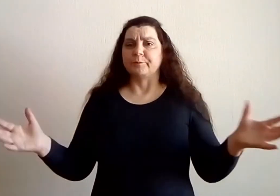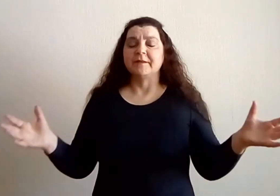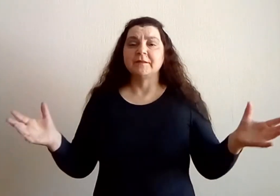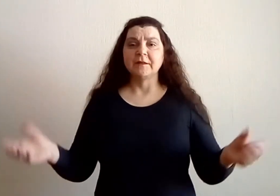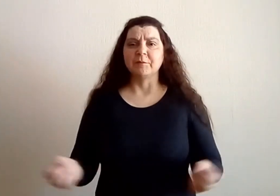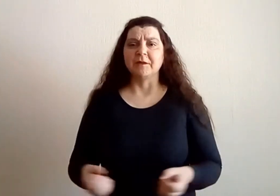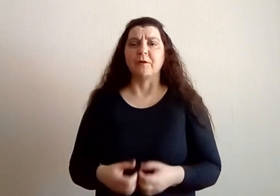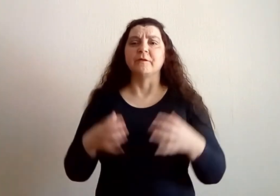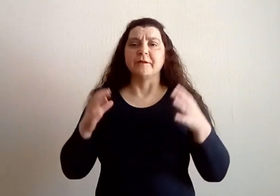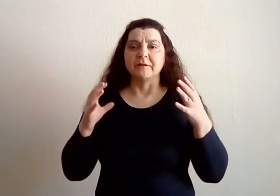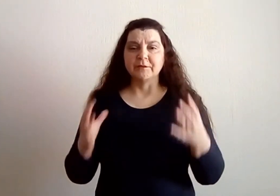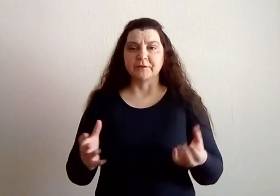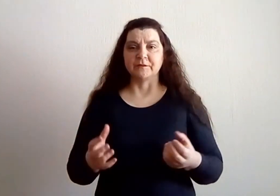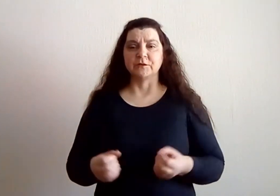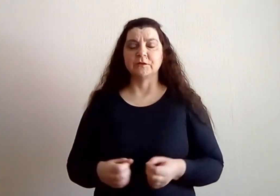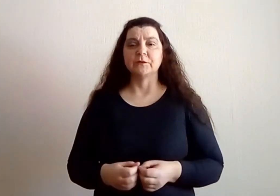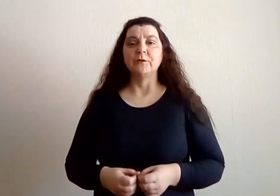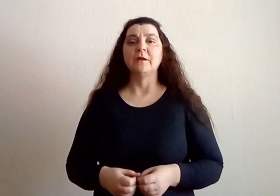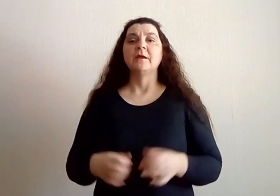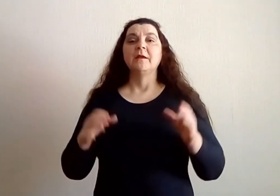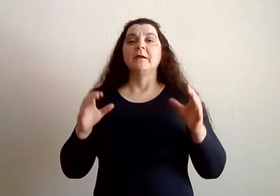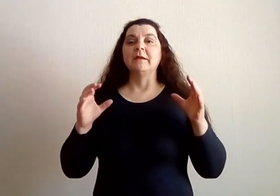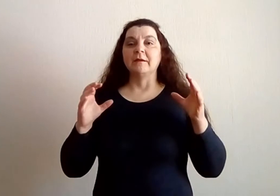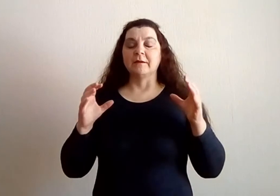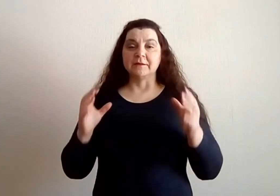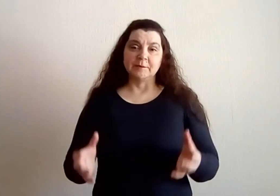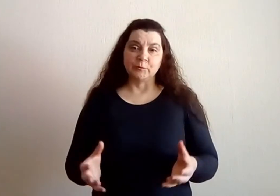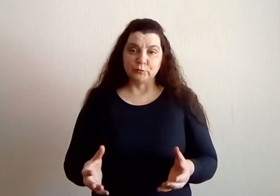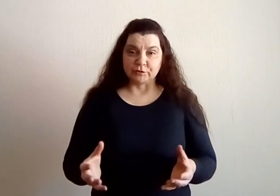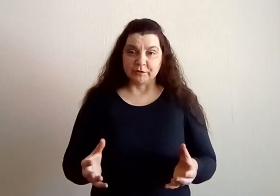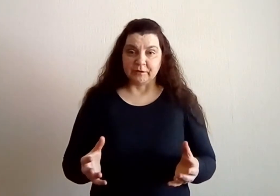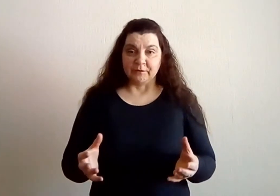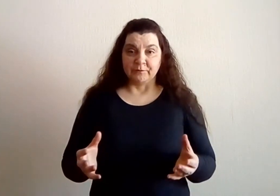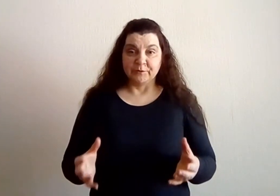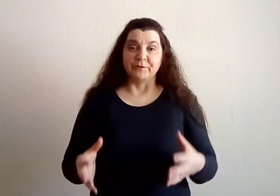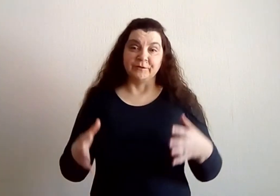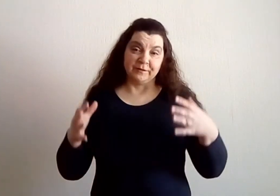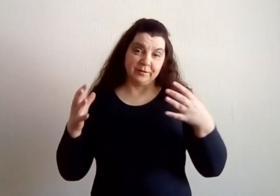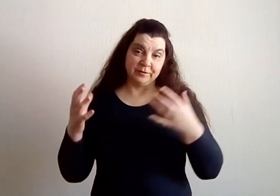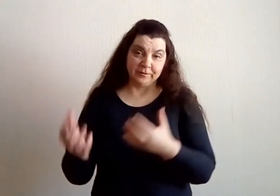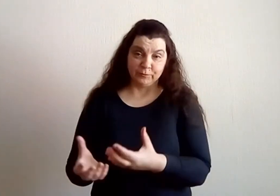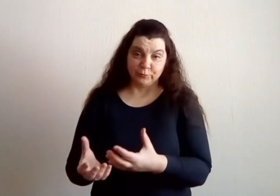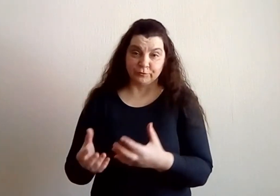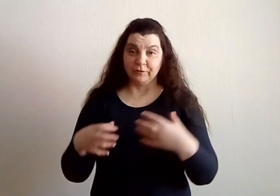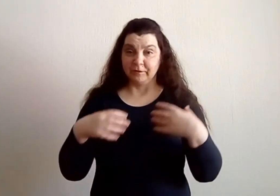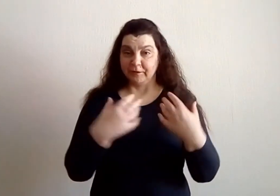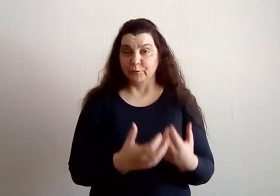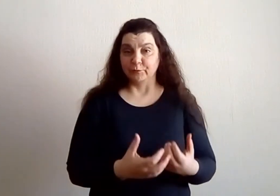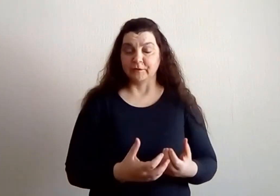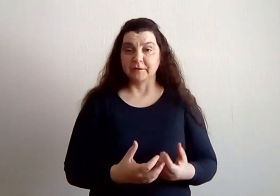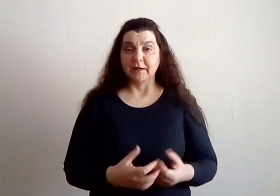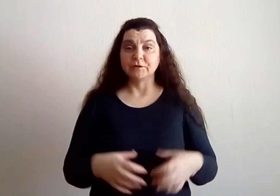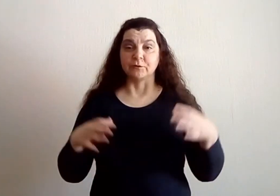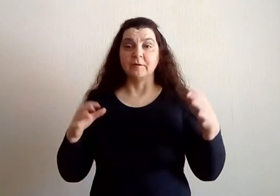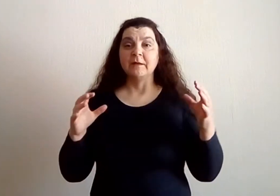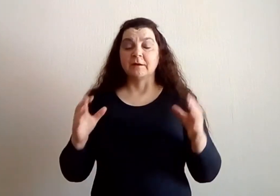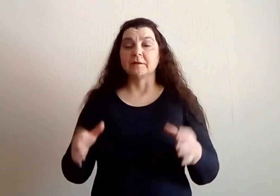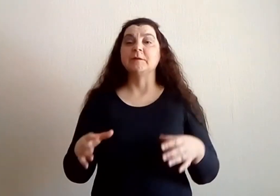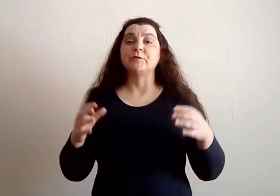простите меня, он ленивое существо, и когда ему нужно выполнить ту или иную задачу, когда ему